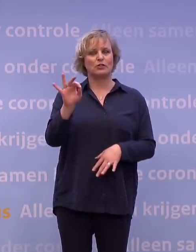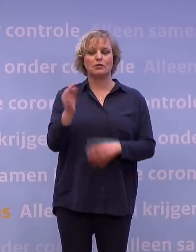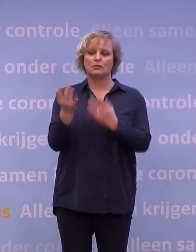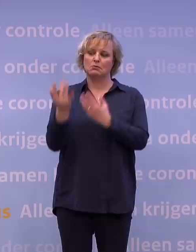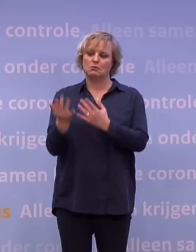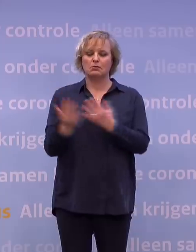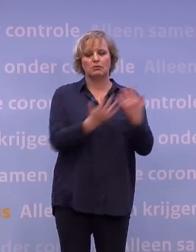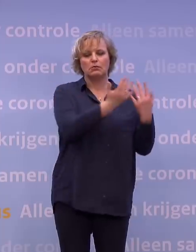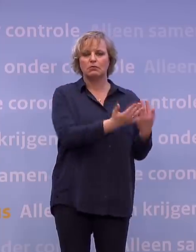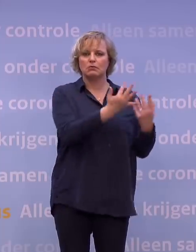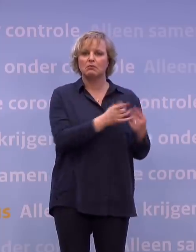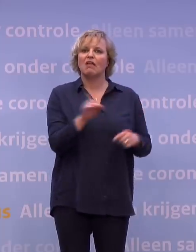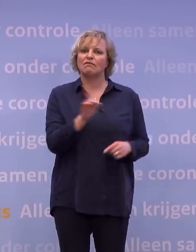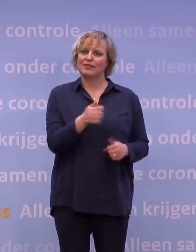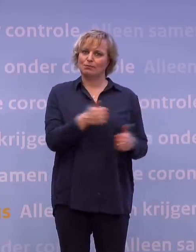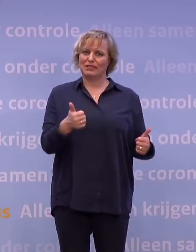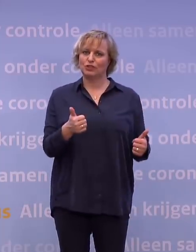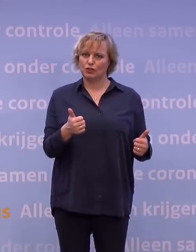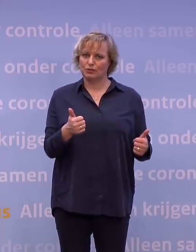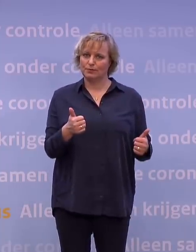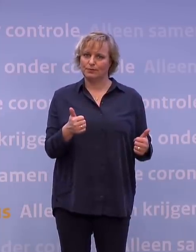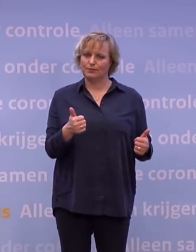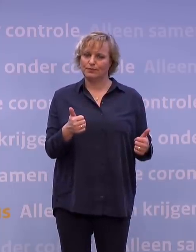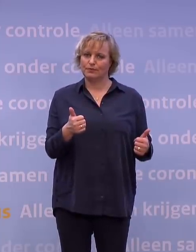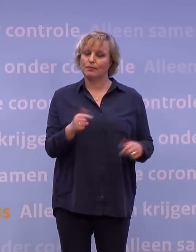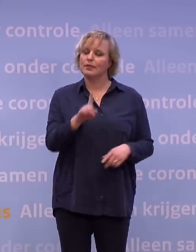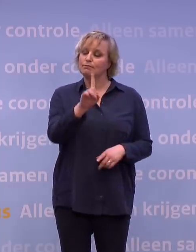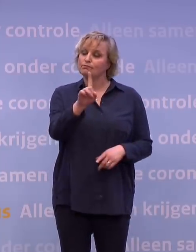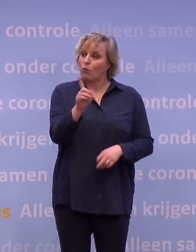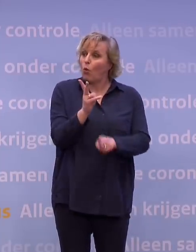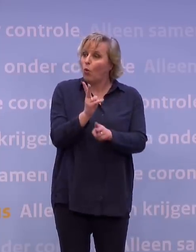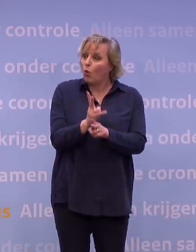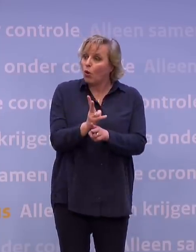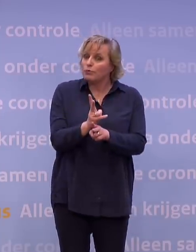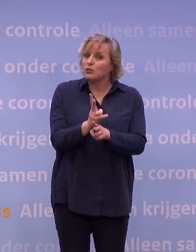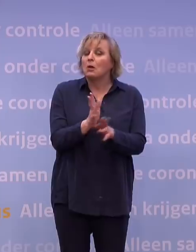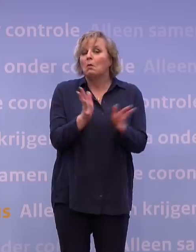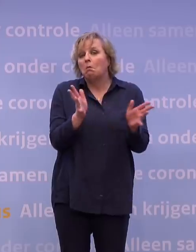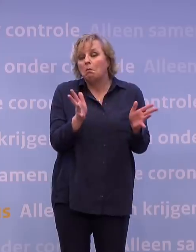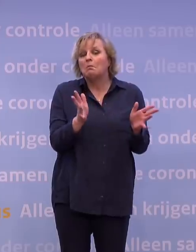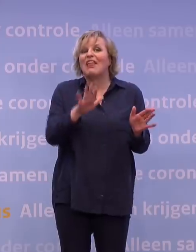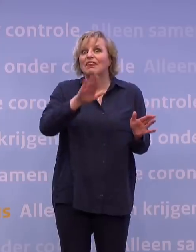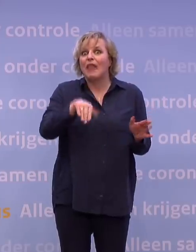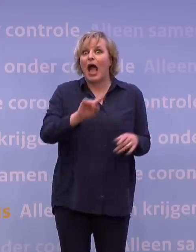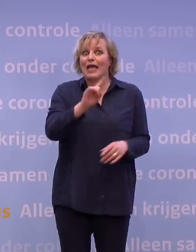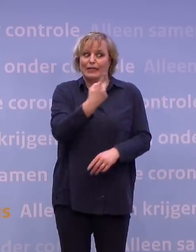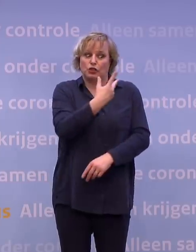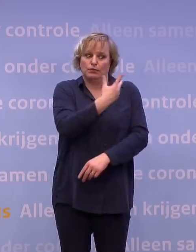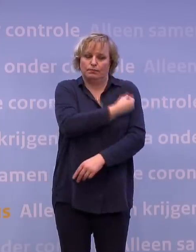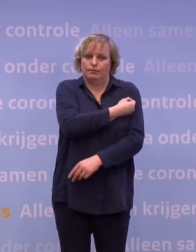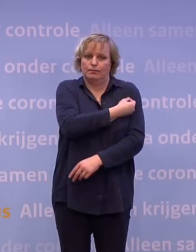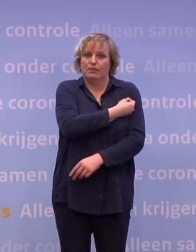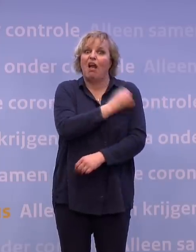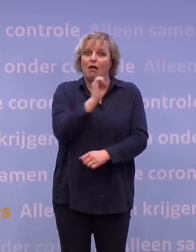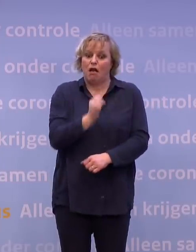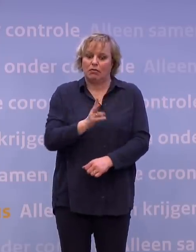nagaan wat daarin het meeste effect heeft. Het is wel zo dat inderdaad de mogelijkheid om ziek te worden na die eerste prik, die is er natuurlijk nog wel.